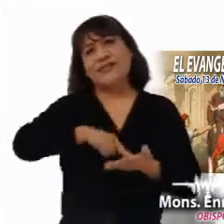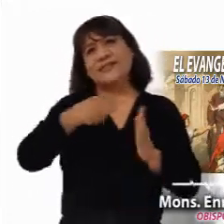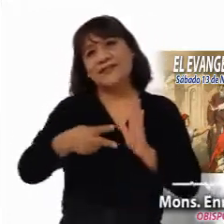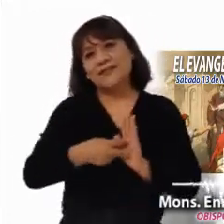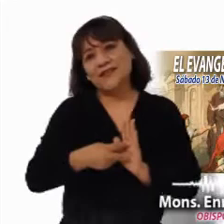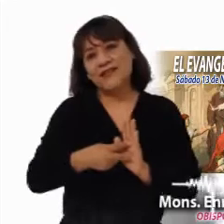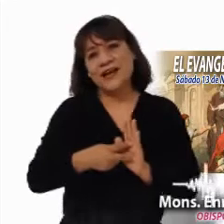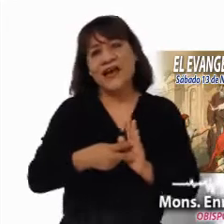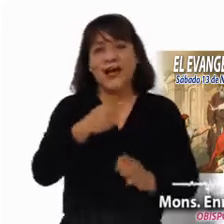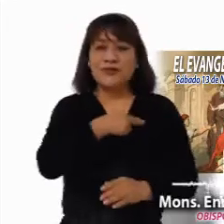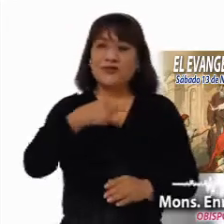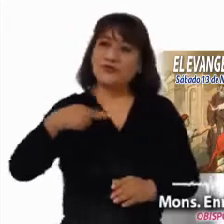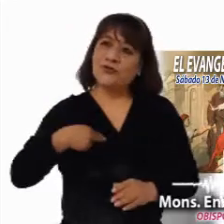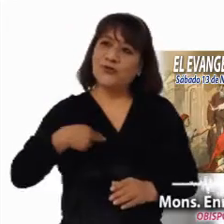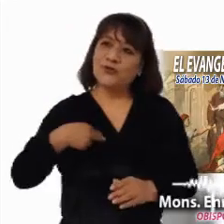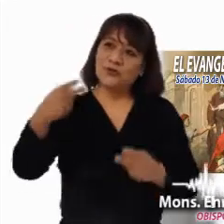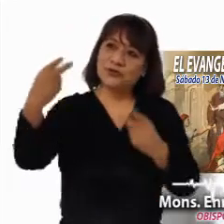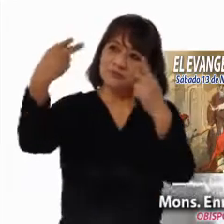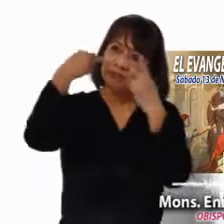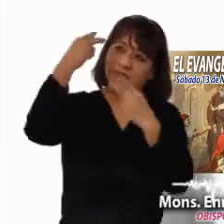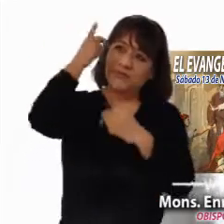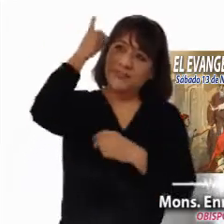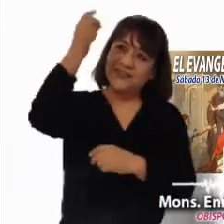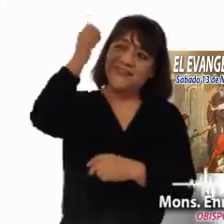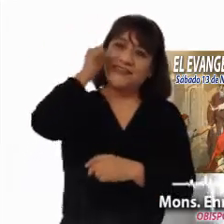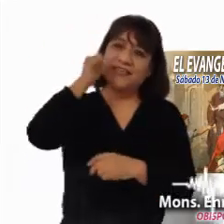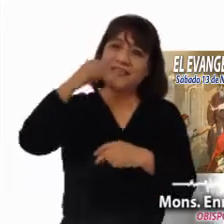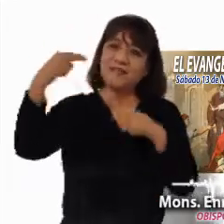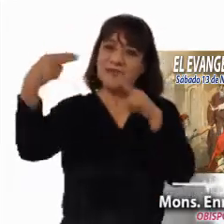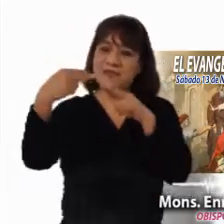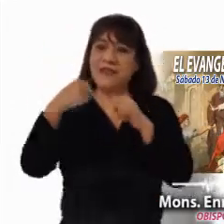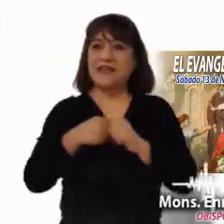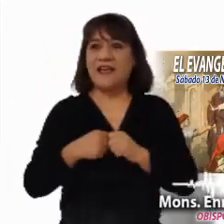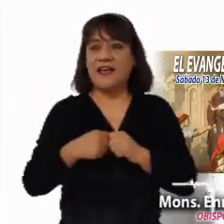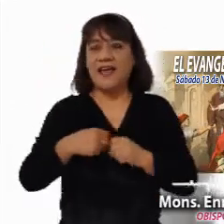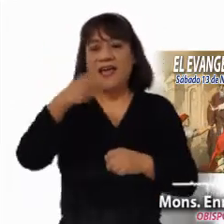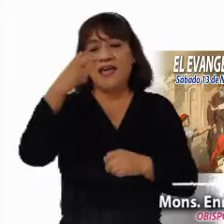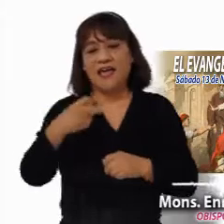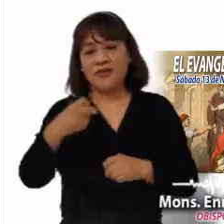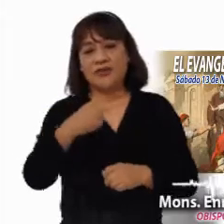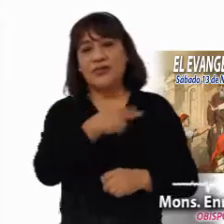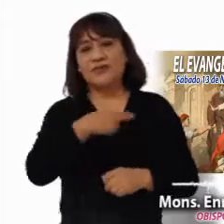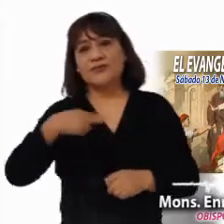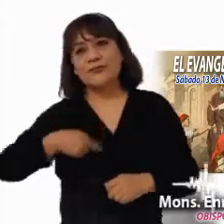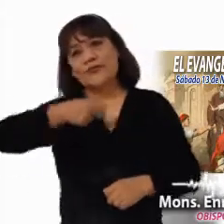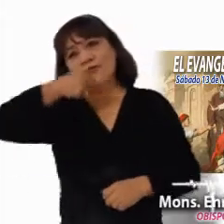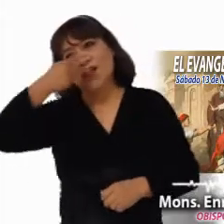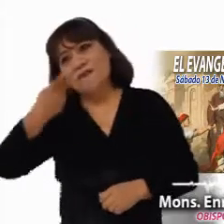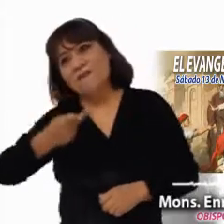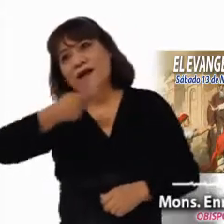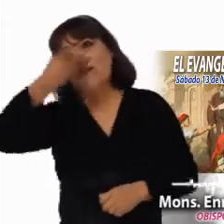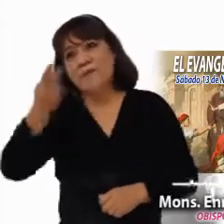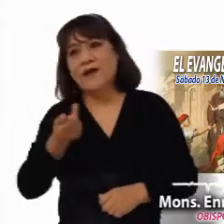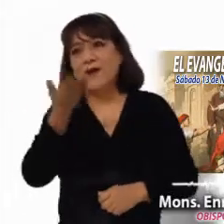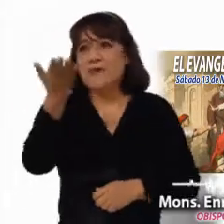un estar presente en todo momento a los ojos de Dios. Esa oración que es un murmullo inacabado